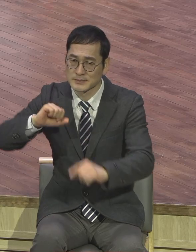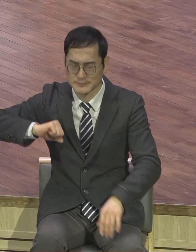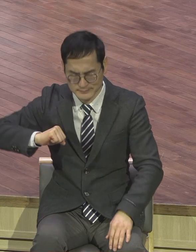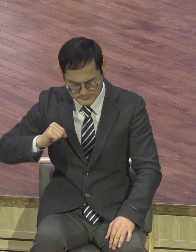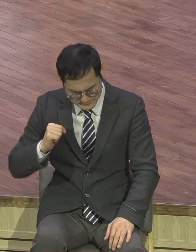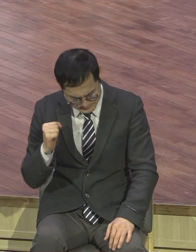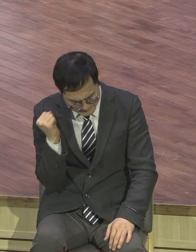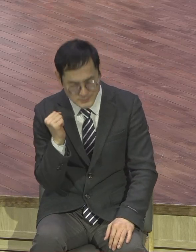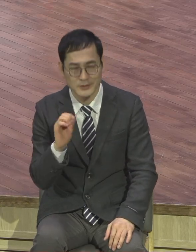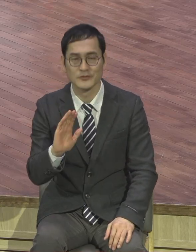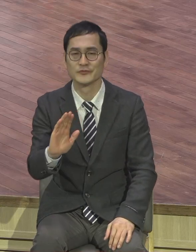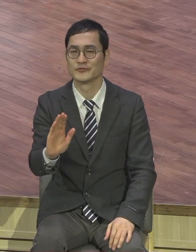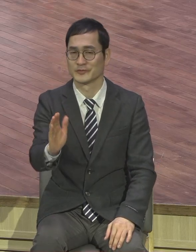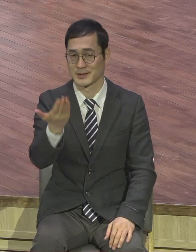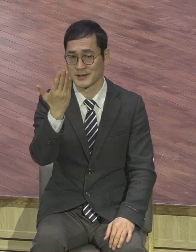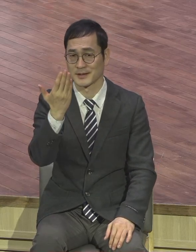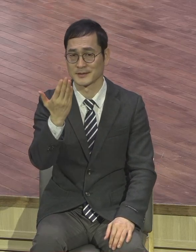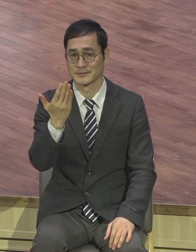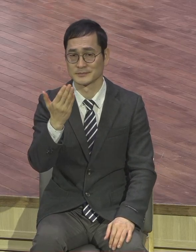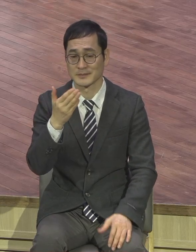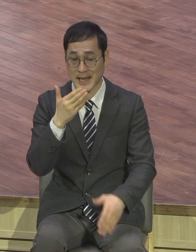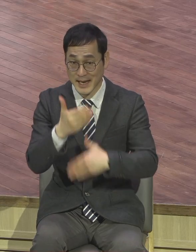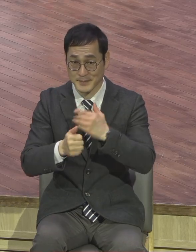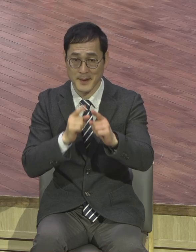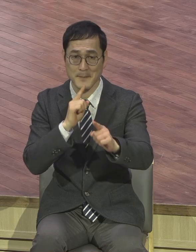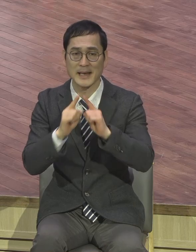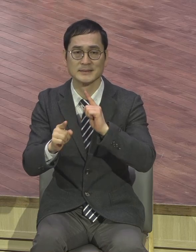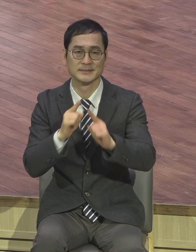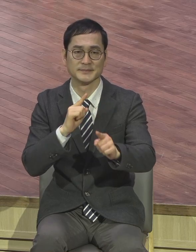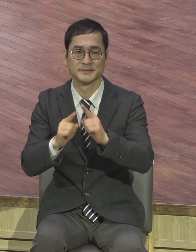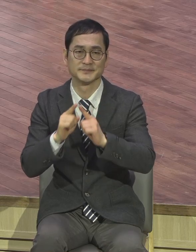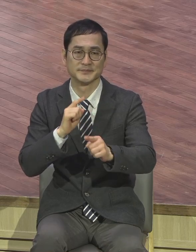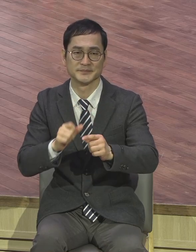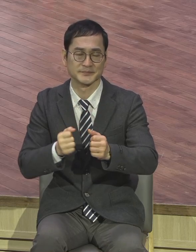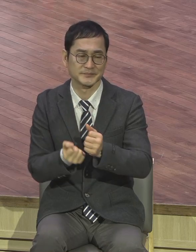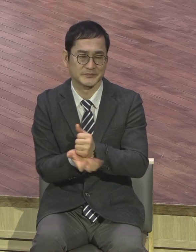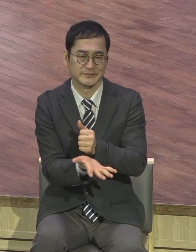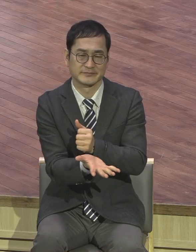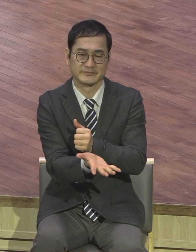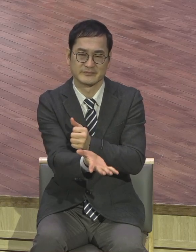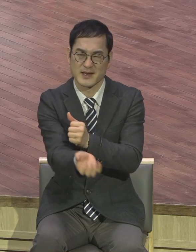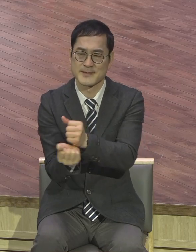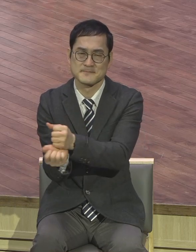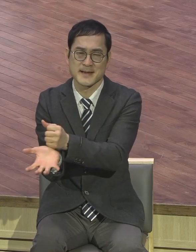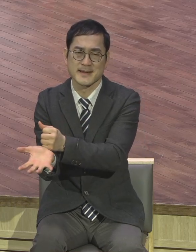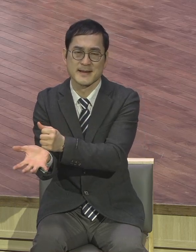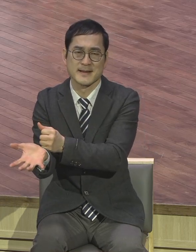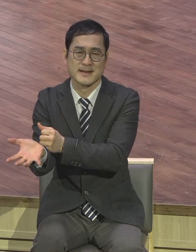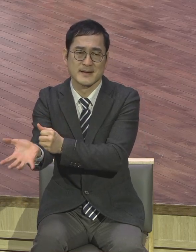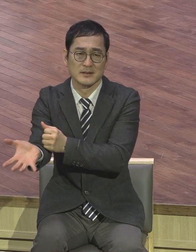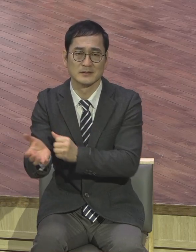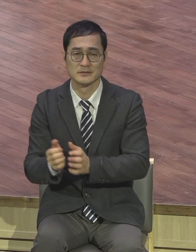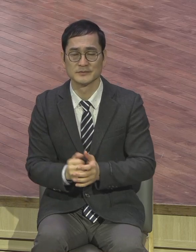하나님의 말씀이 점점 왕성하여 사람이 잘해서 사람의 방법이 아니라 하나님의 말씀이